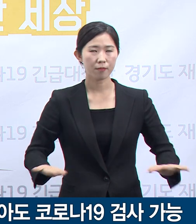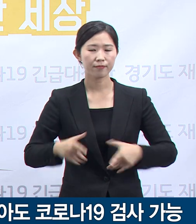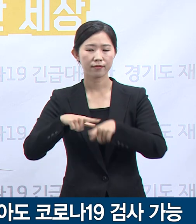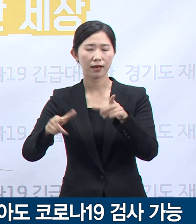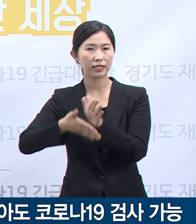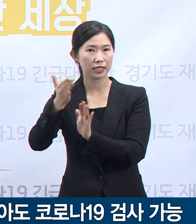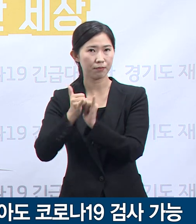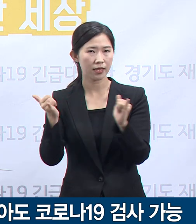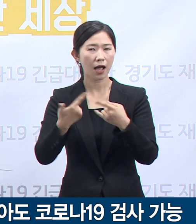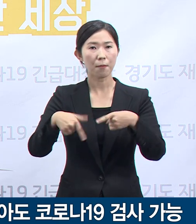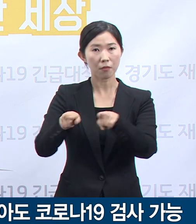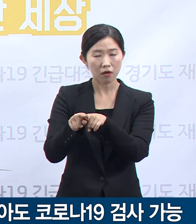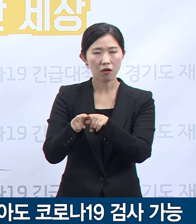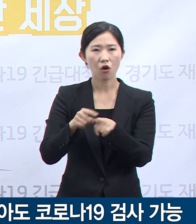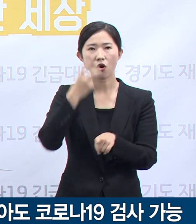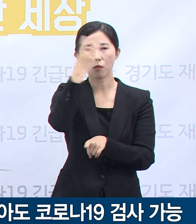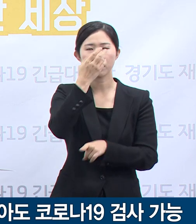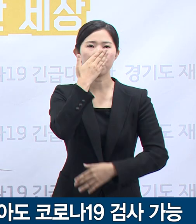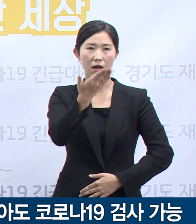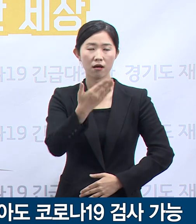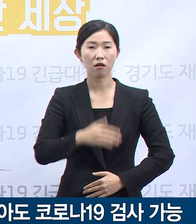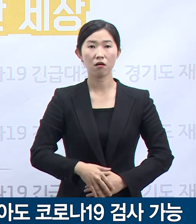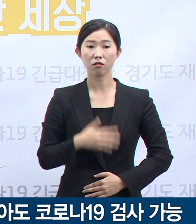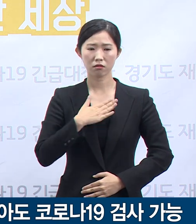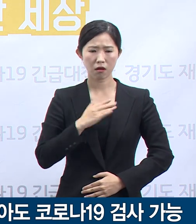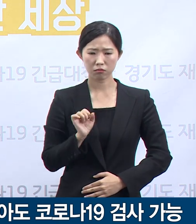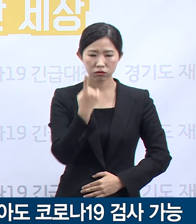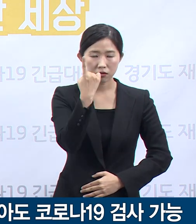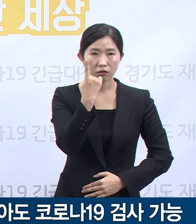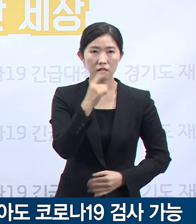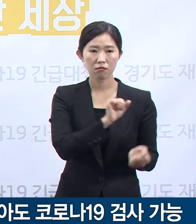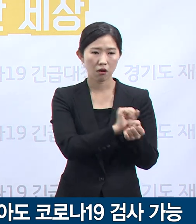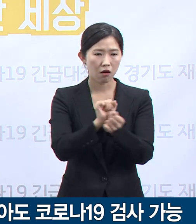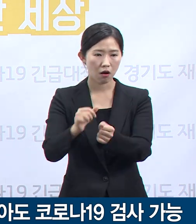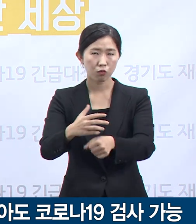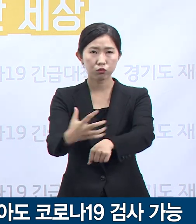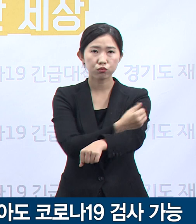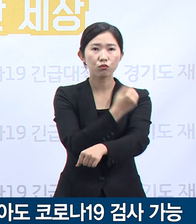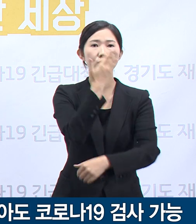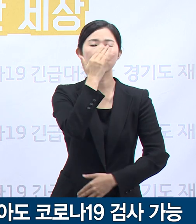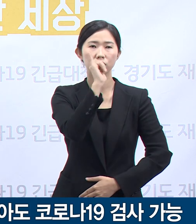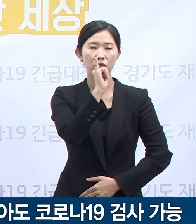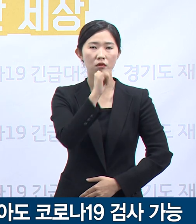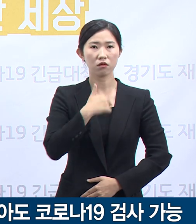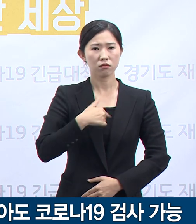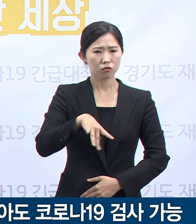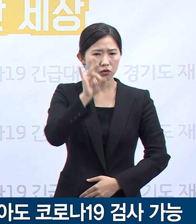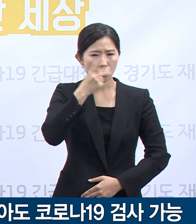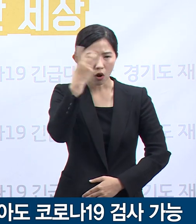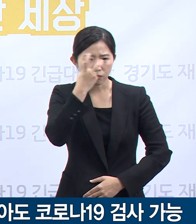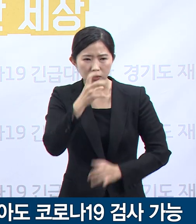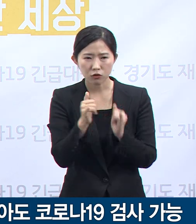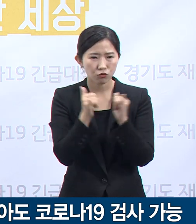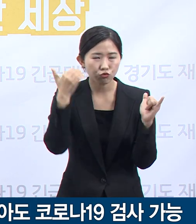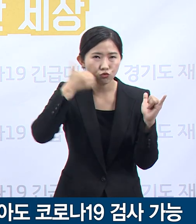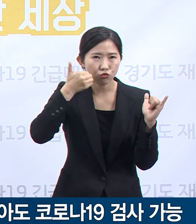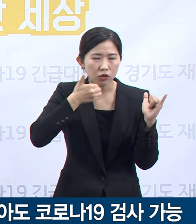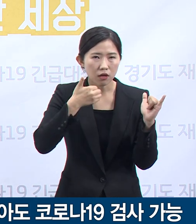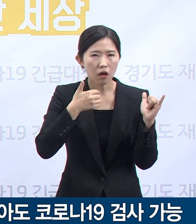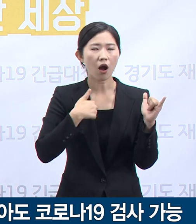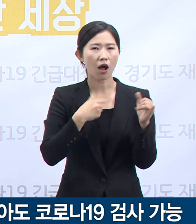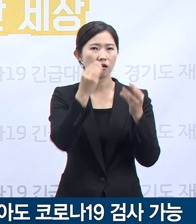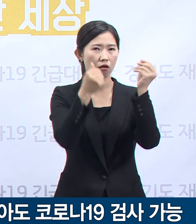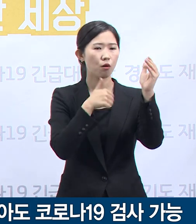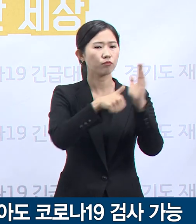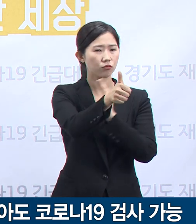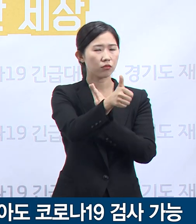무료 검사가 가능합니다. 이후 자신으로 인해 감염이 확산될 경우 최초 감염자 역학조사 과정에서 출입 여부가 확인된다는